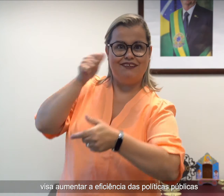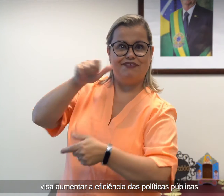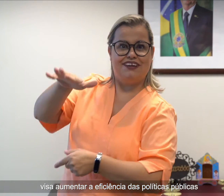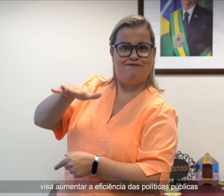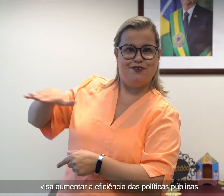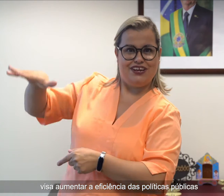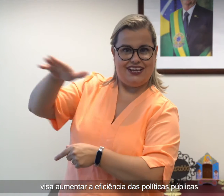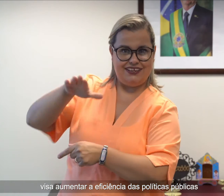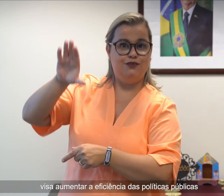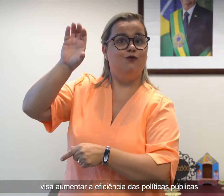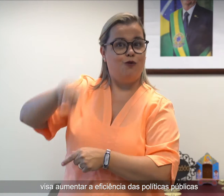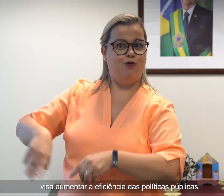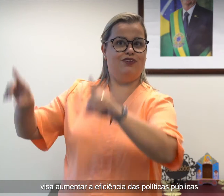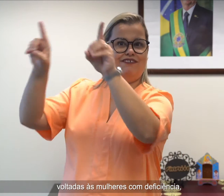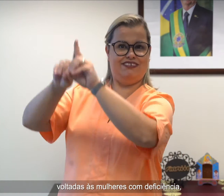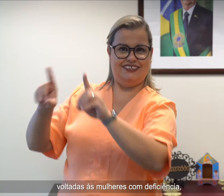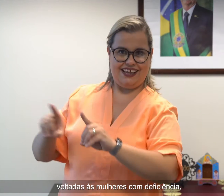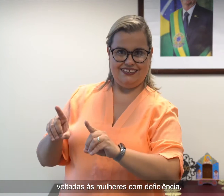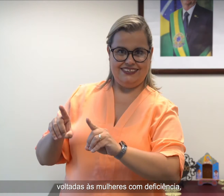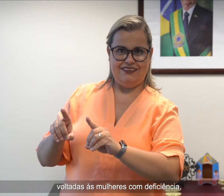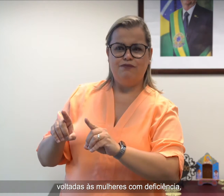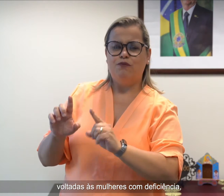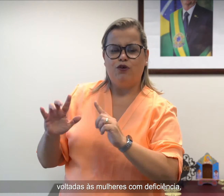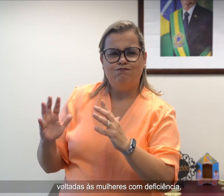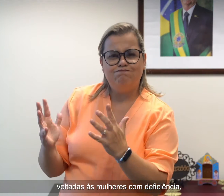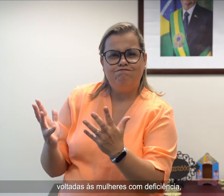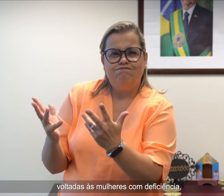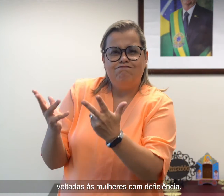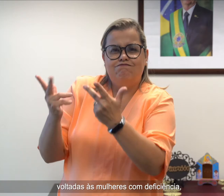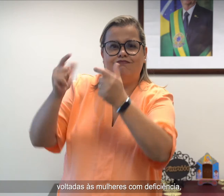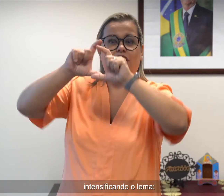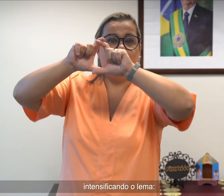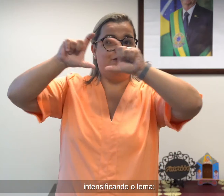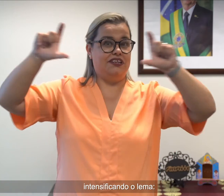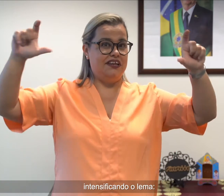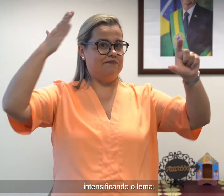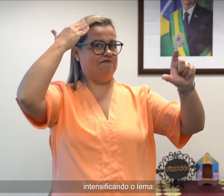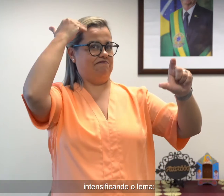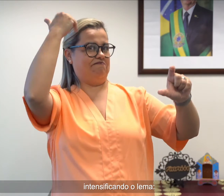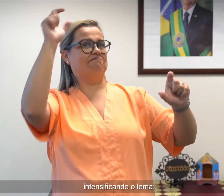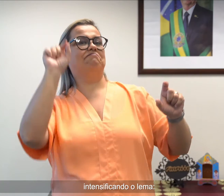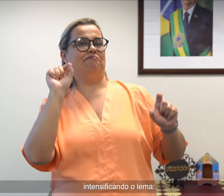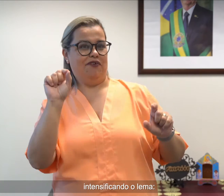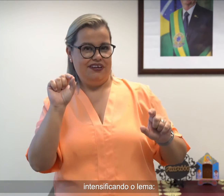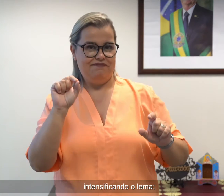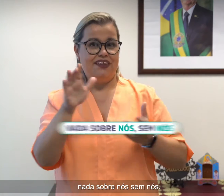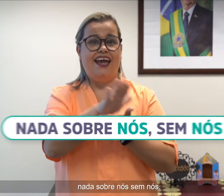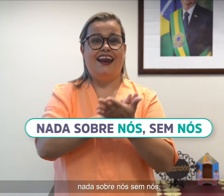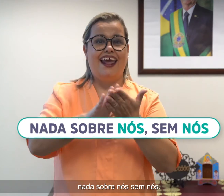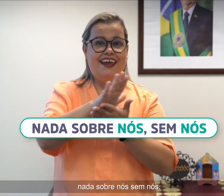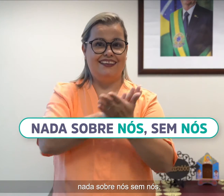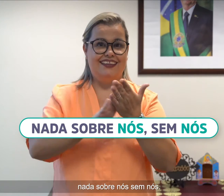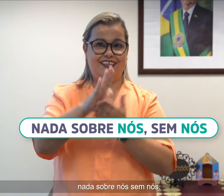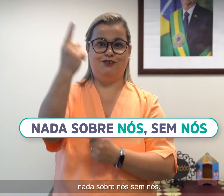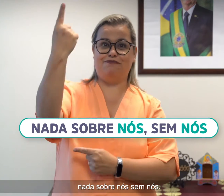das políticas públicas voltadas às mulheres com deficiência intensificando o lema Nada Sobre Nós